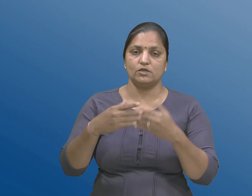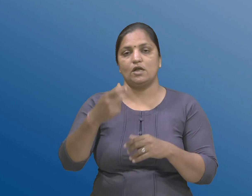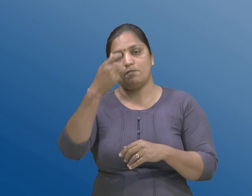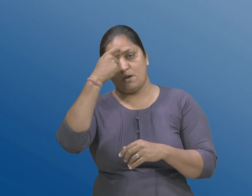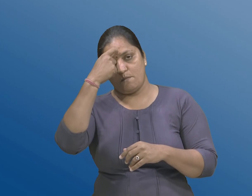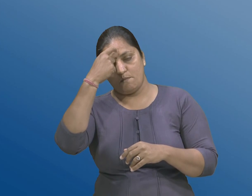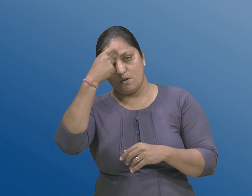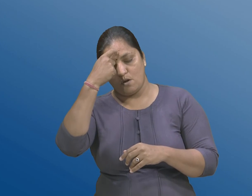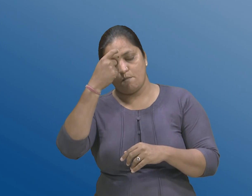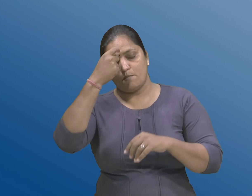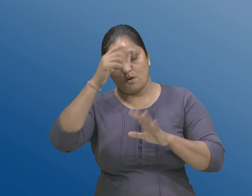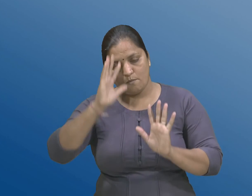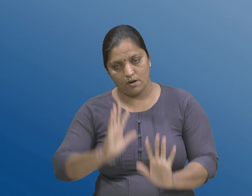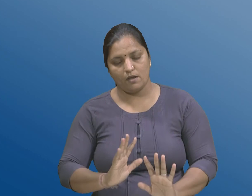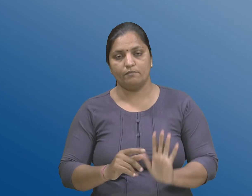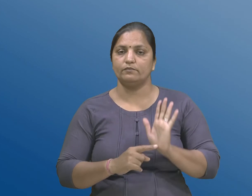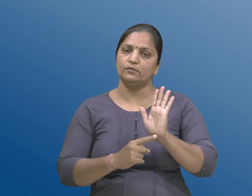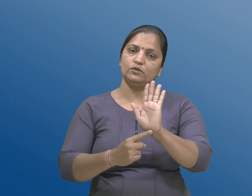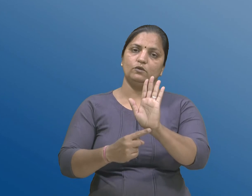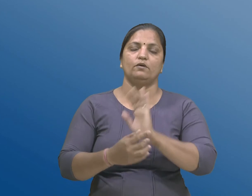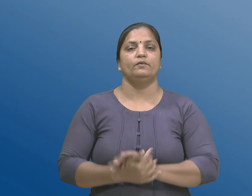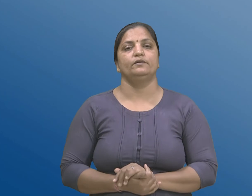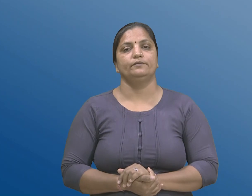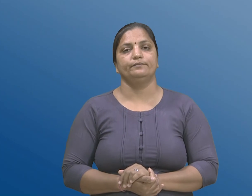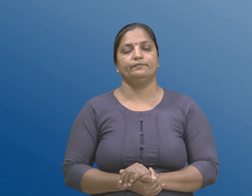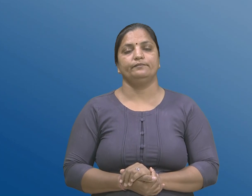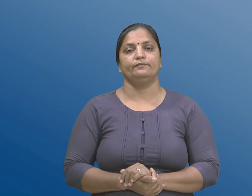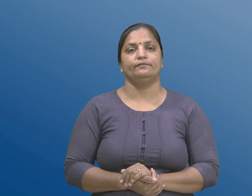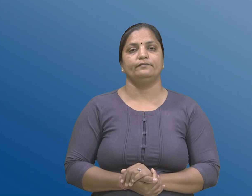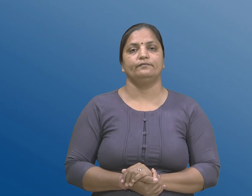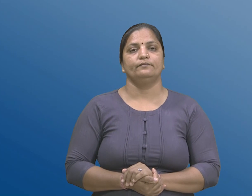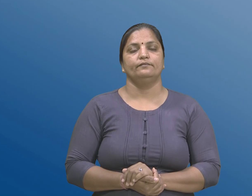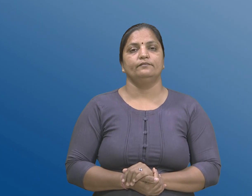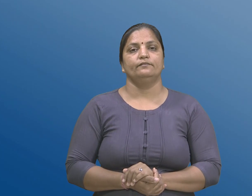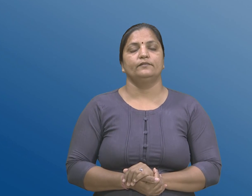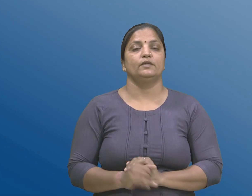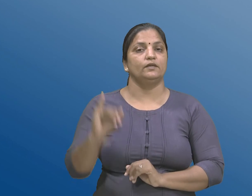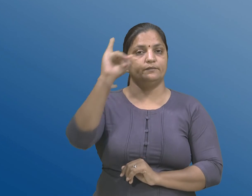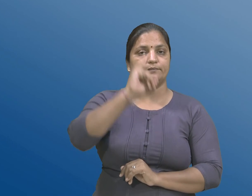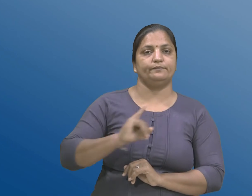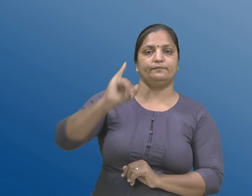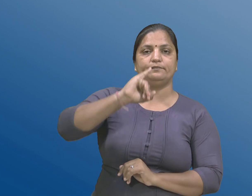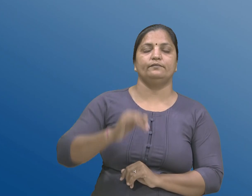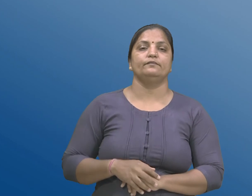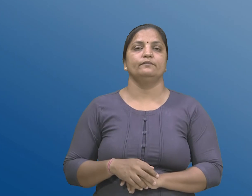समस्याओ सरजाये छे। छट्ठू, केंद्र सरकार